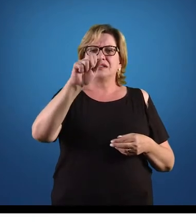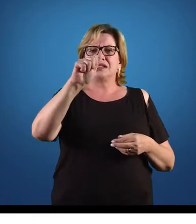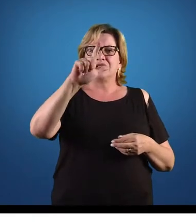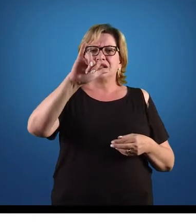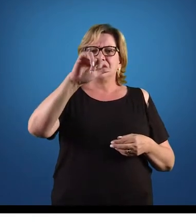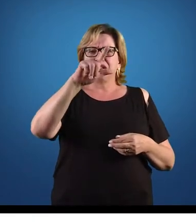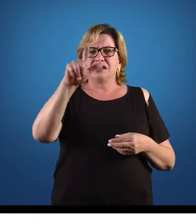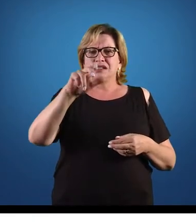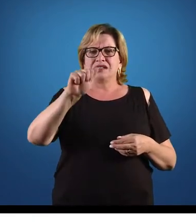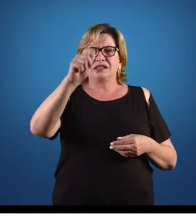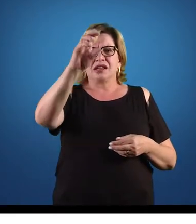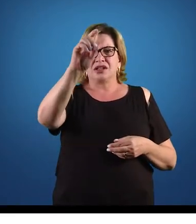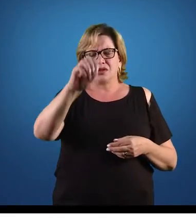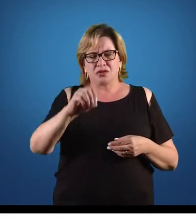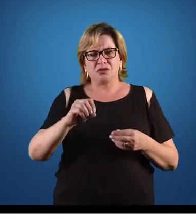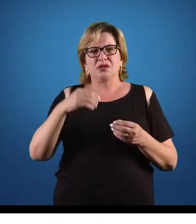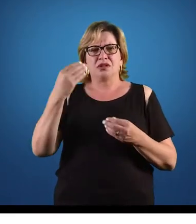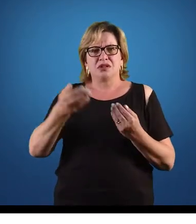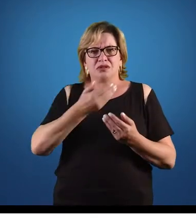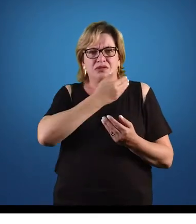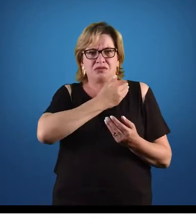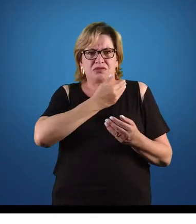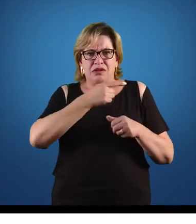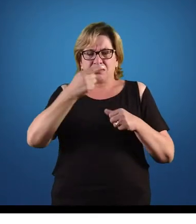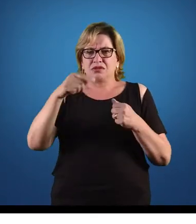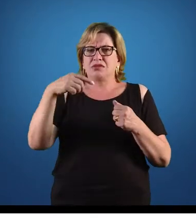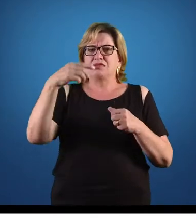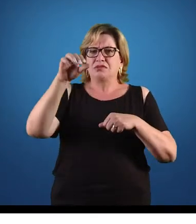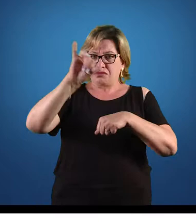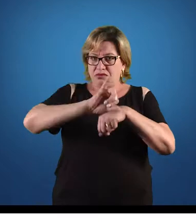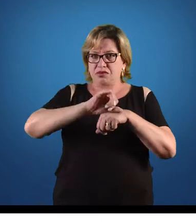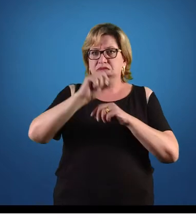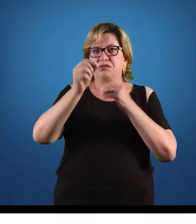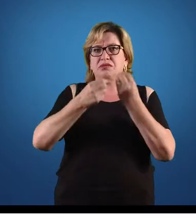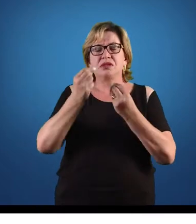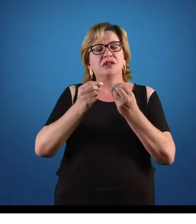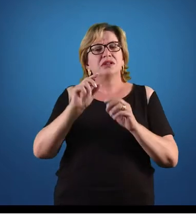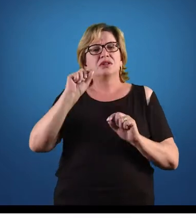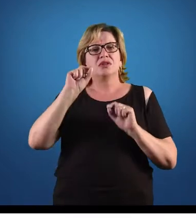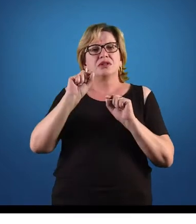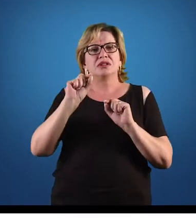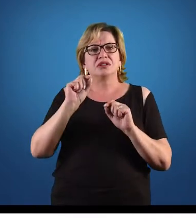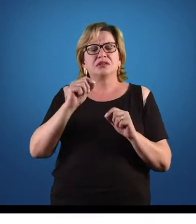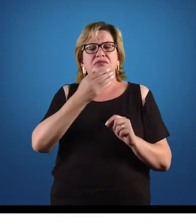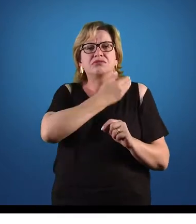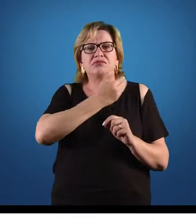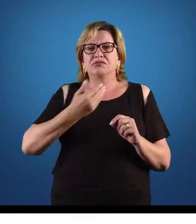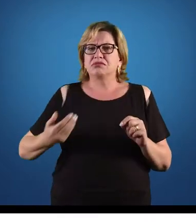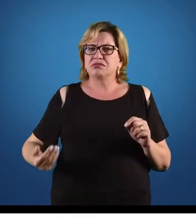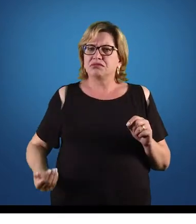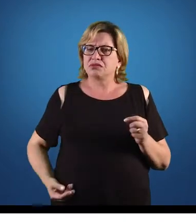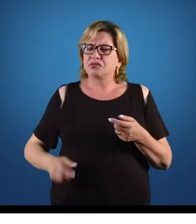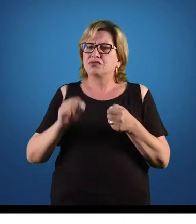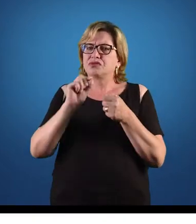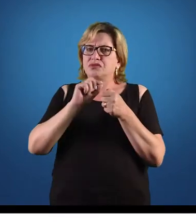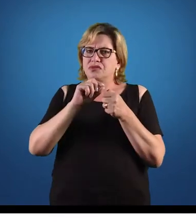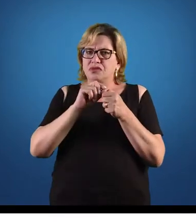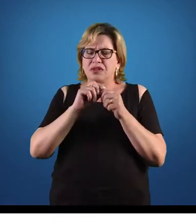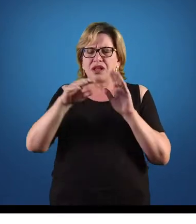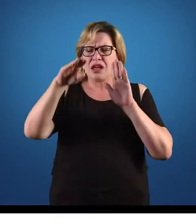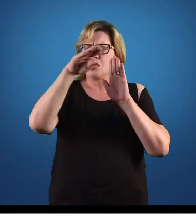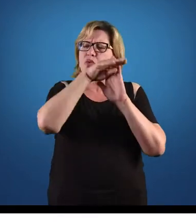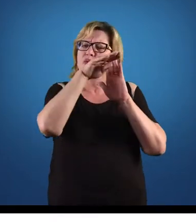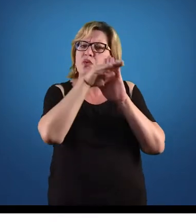No poder público centralizado, o poder público vai fazer o quê? Vai fazer todo o